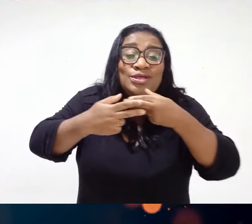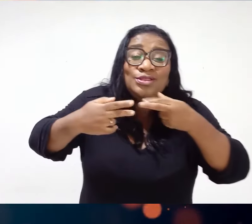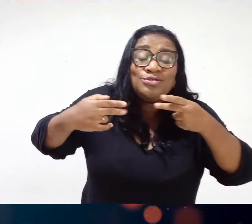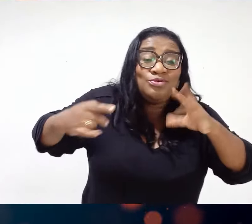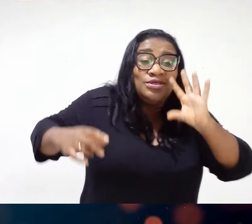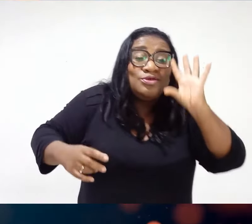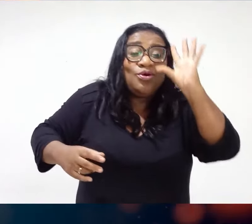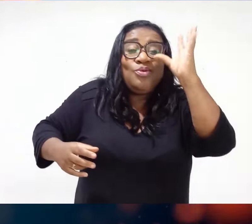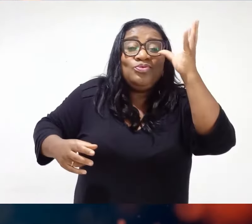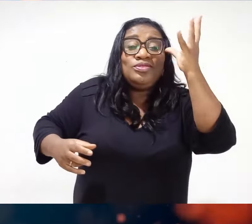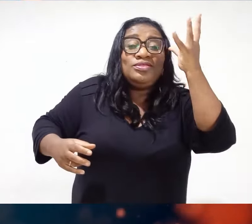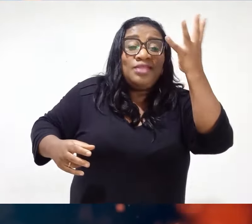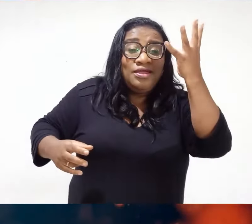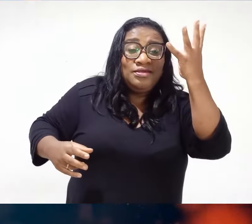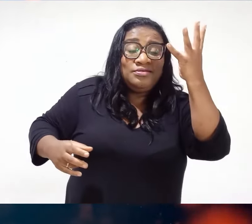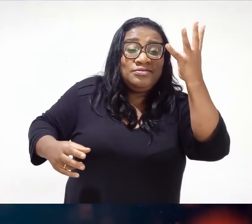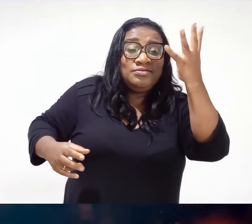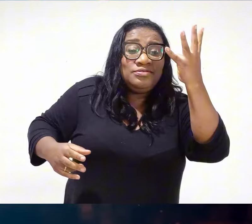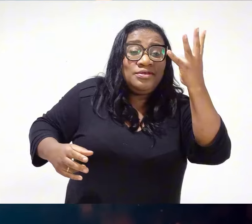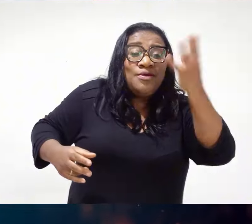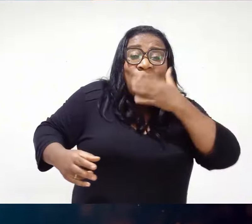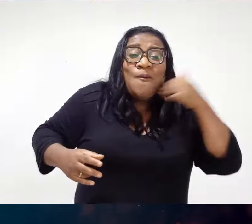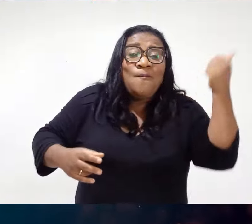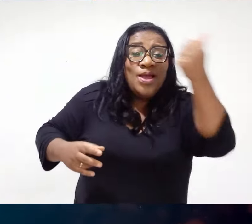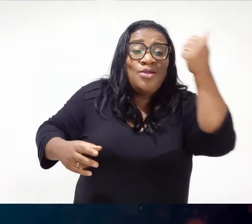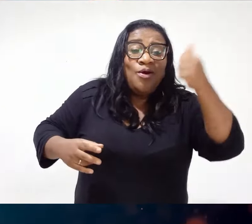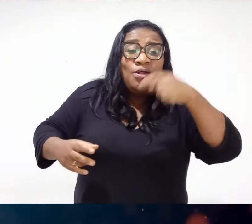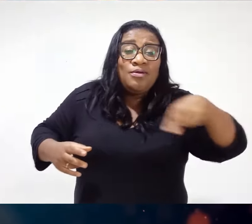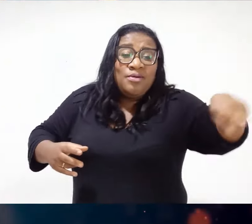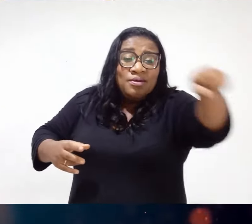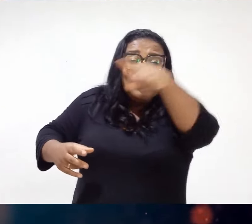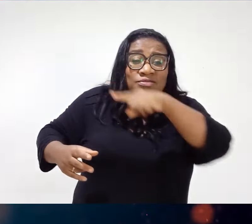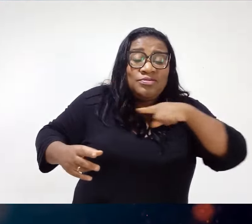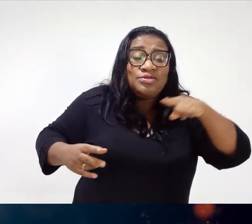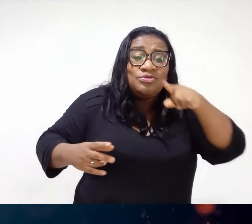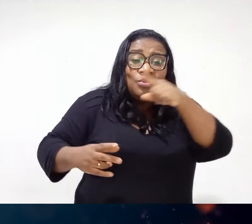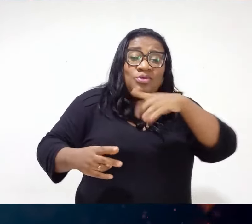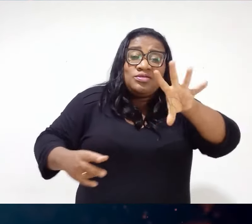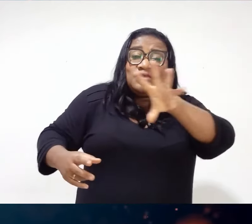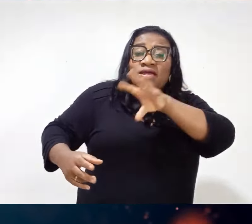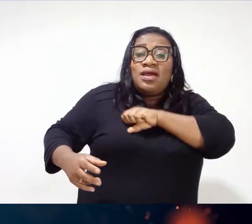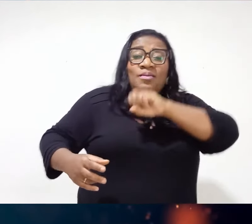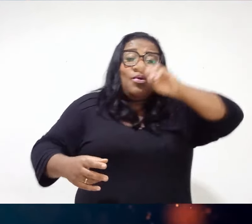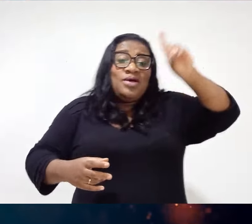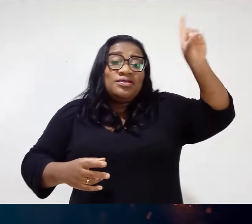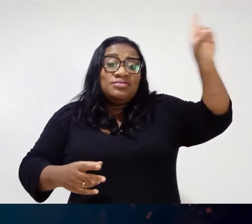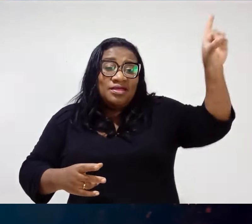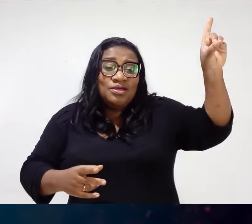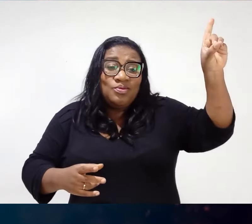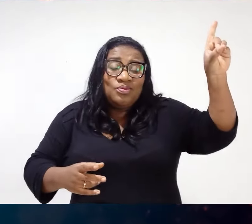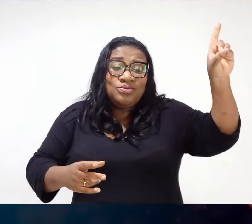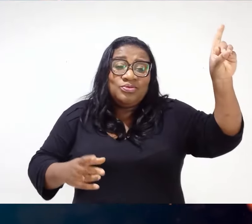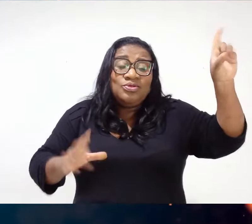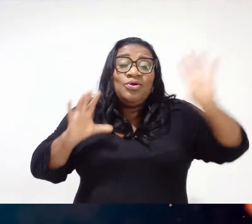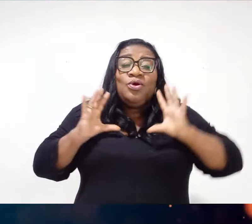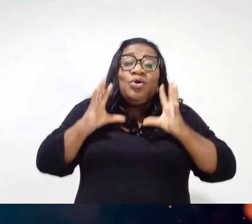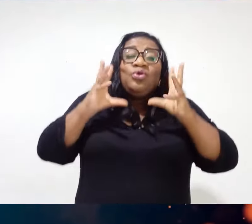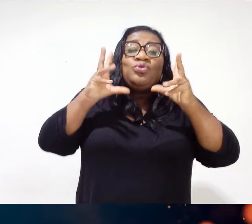Para o bem Daqueles que amam A Deus Ó Outro dedinho pro céu E fala isso Todas as coisas